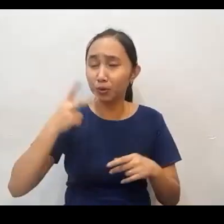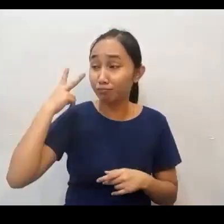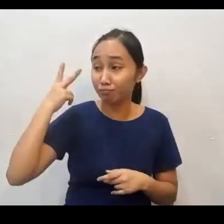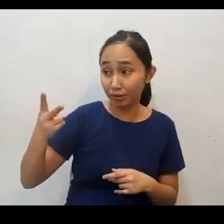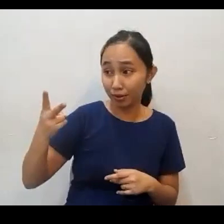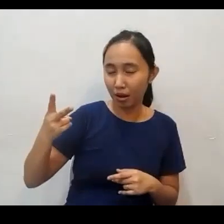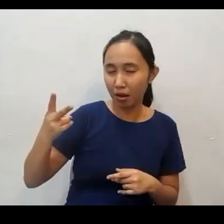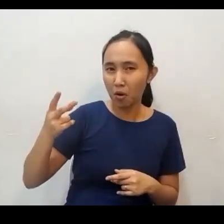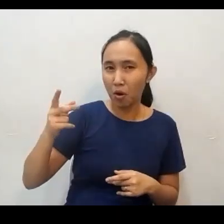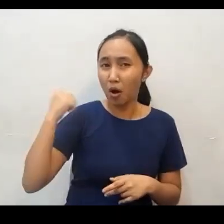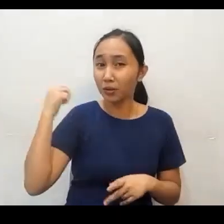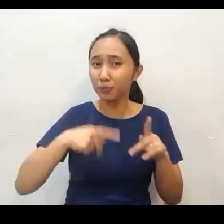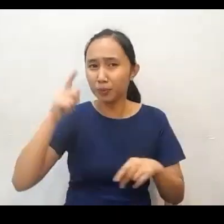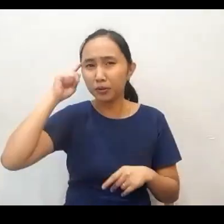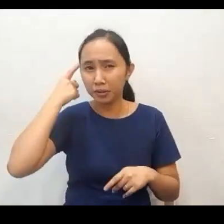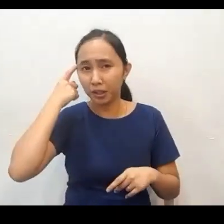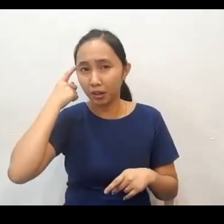nakatingin lang siya palagi doon sa manual.